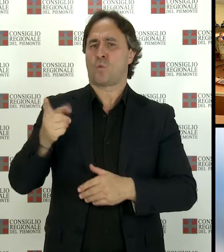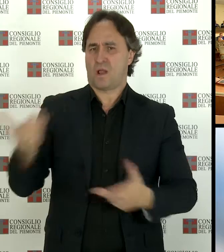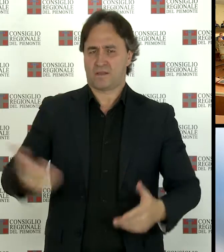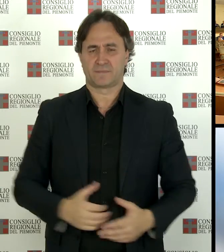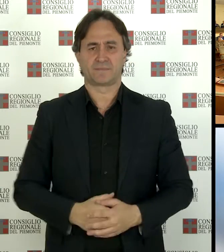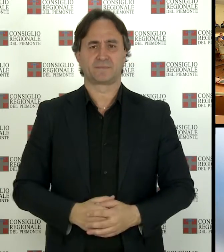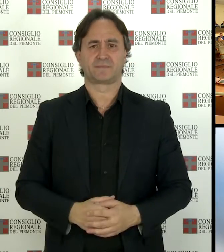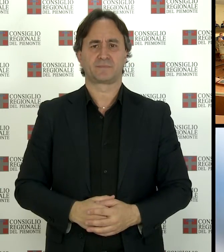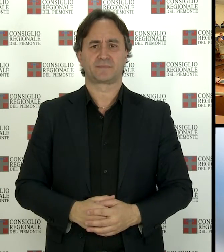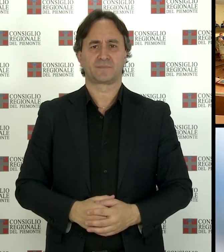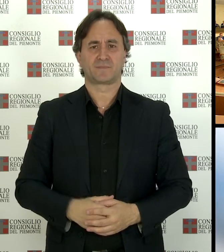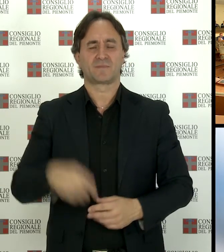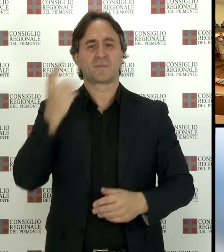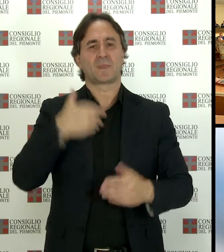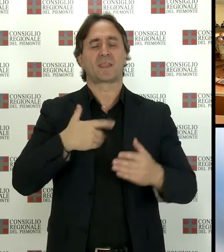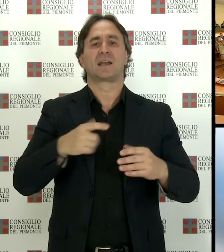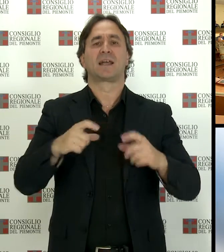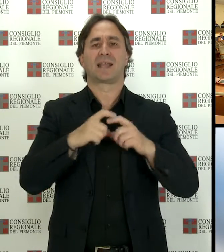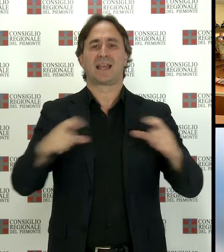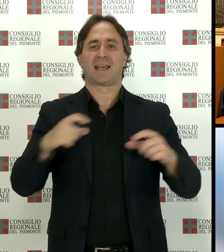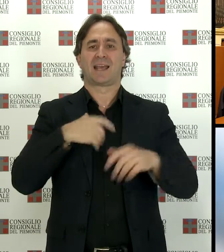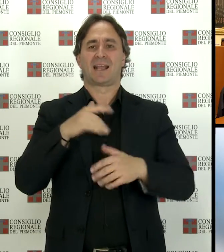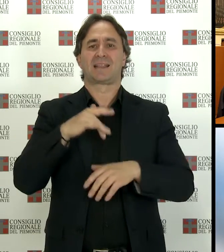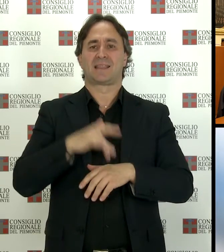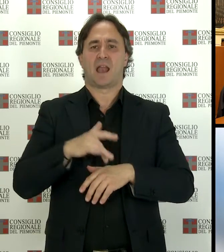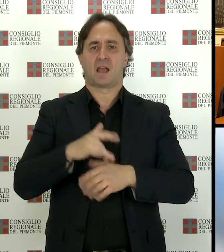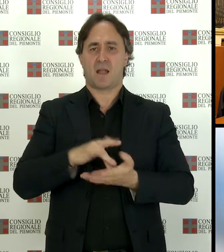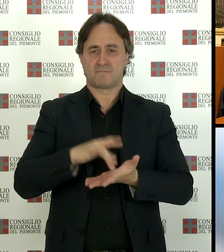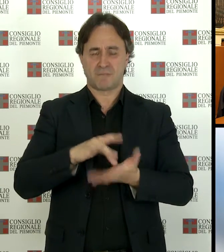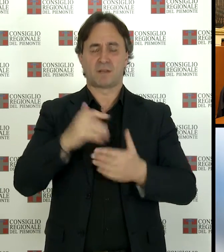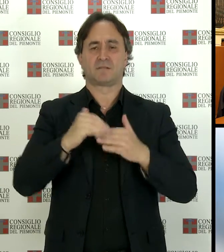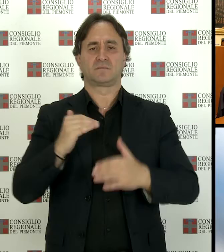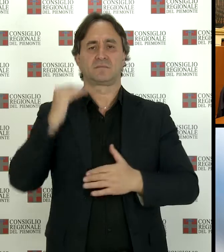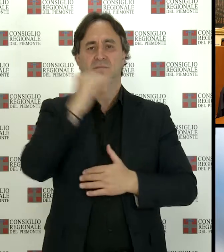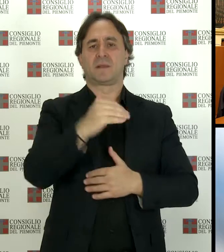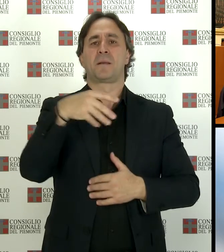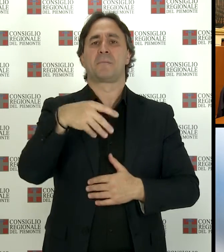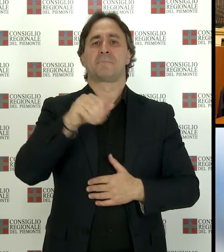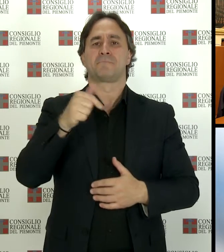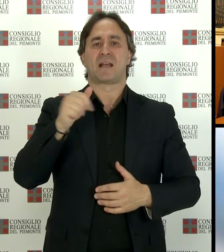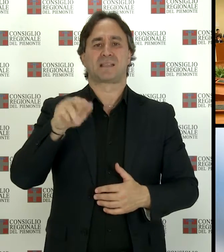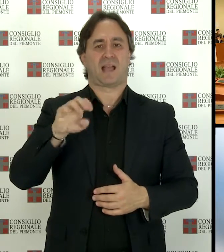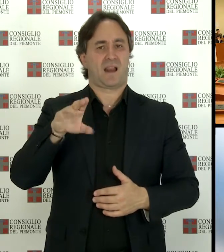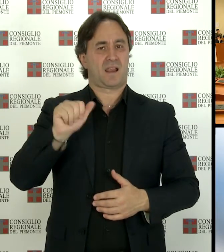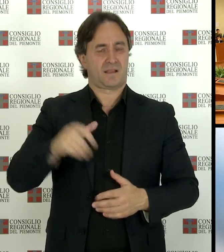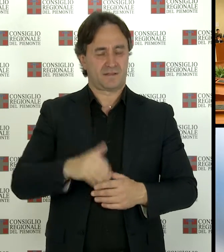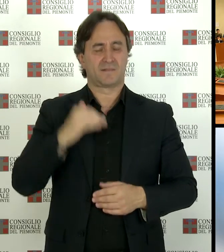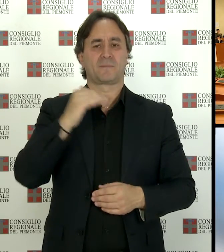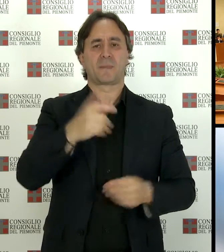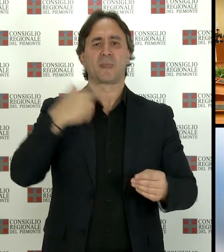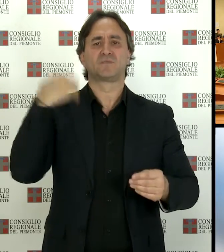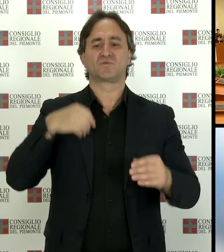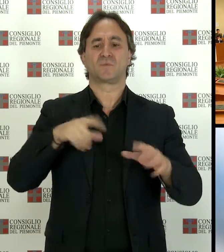Con la lettura del telegramma inviato dal Presidente della Repubblica Sergio Mattarella per celebrarne l'opera e l'impegno, ha avuto inizio il 7